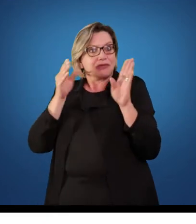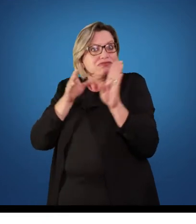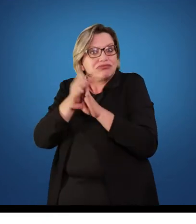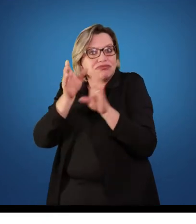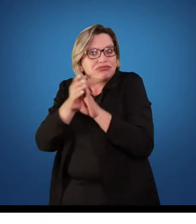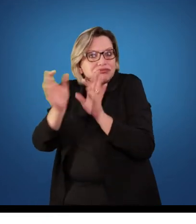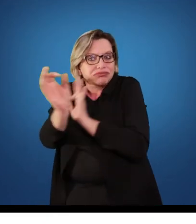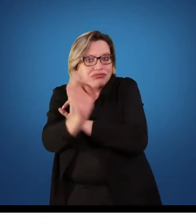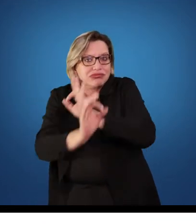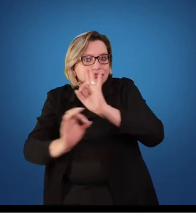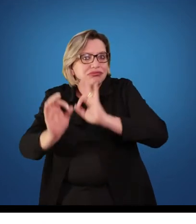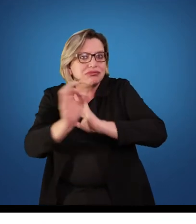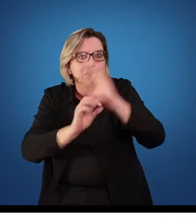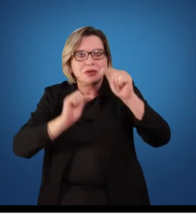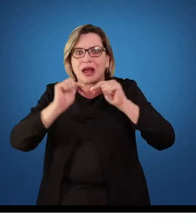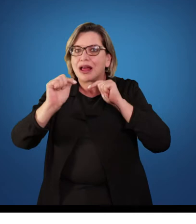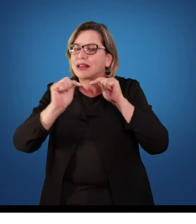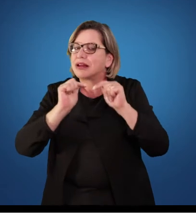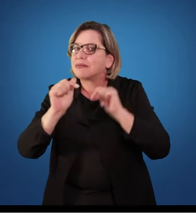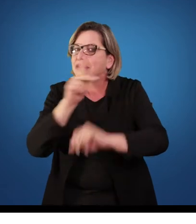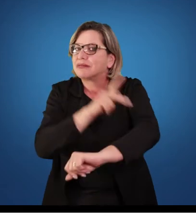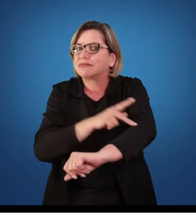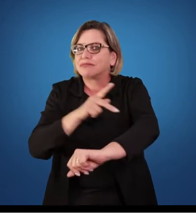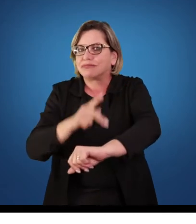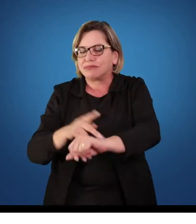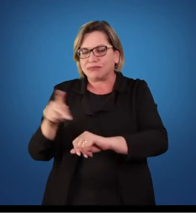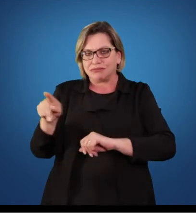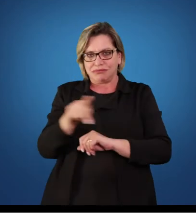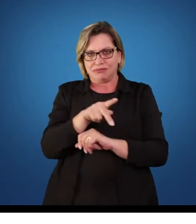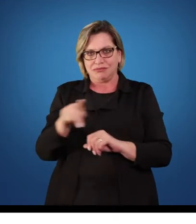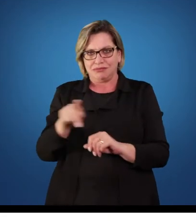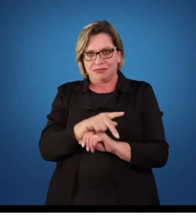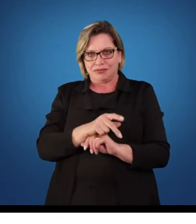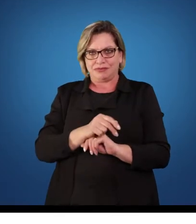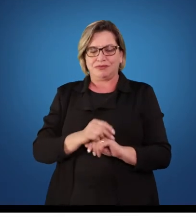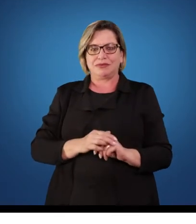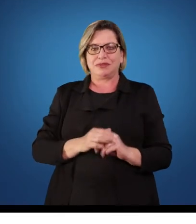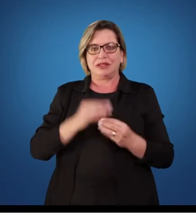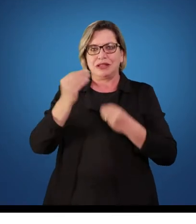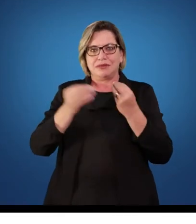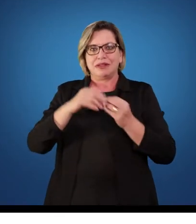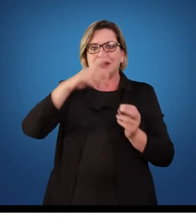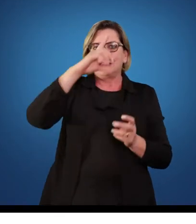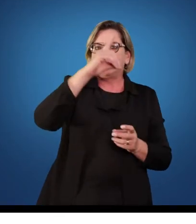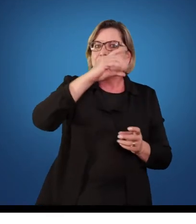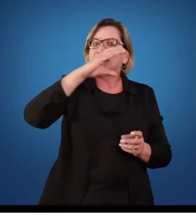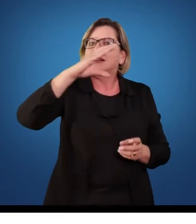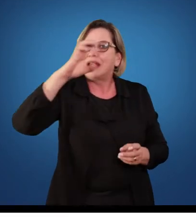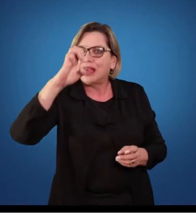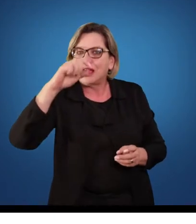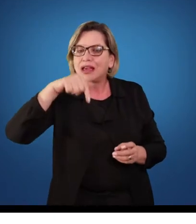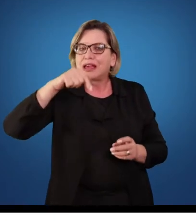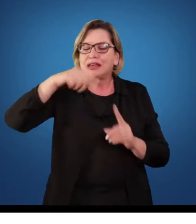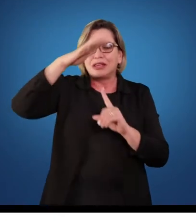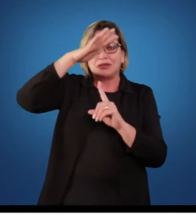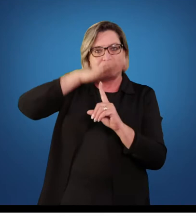norteador das nossas práticas pedagógicas. Nas diretrizes curriculares do Estado do Paraná, são definidos os